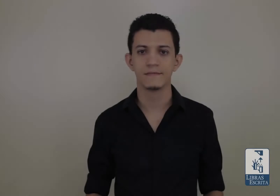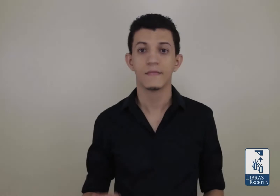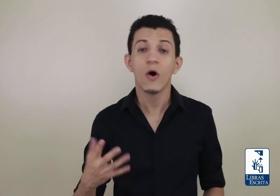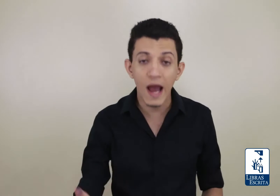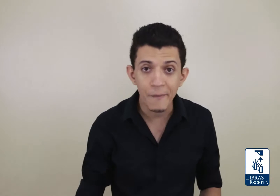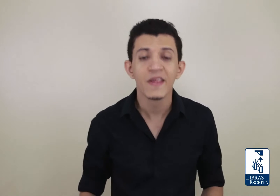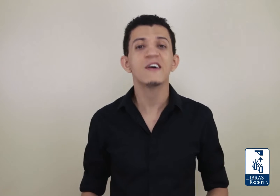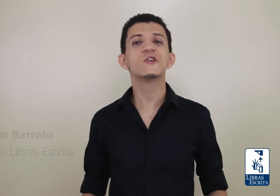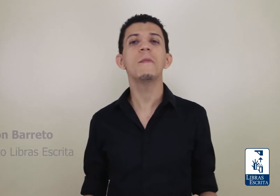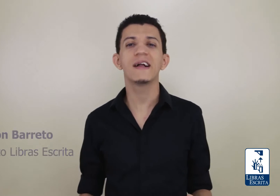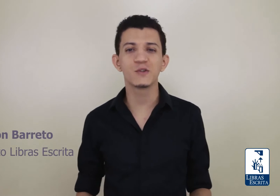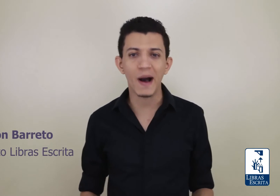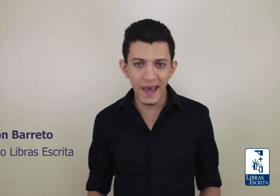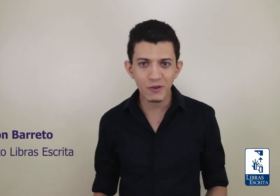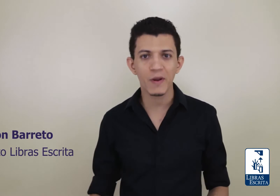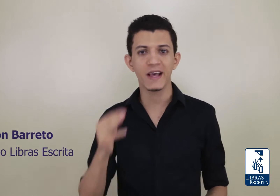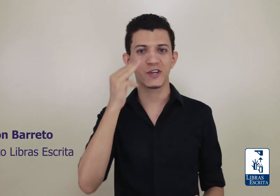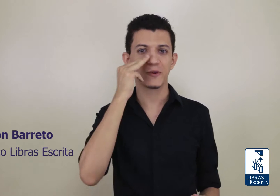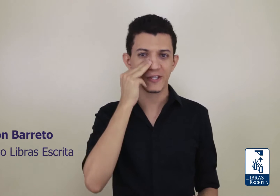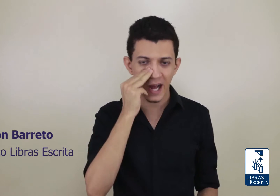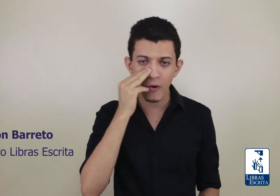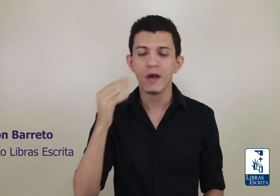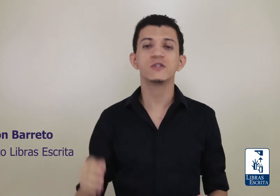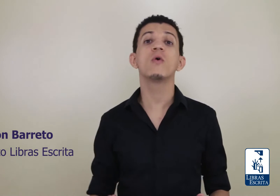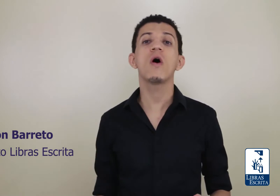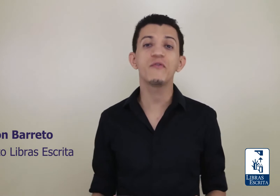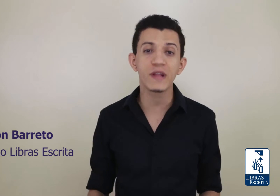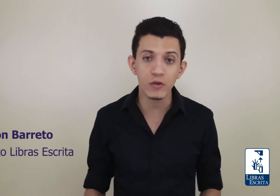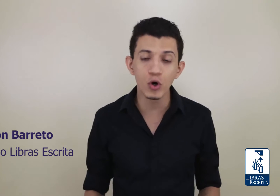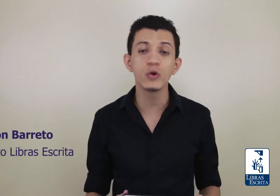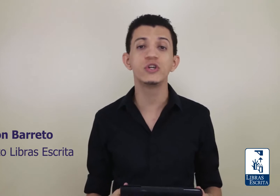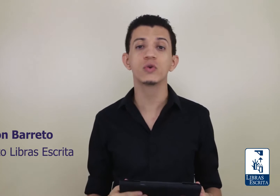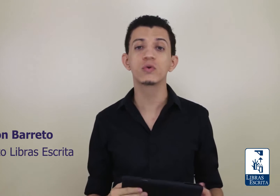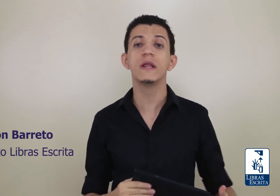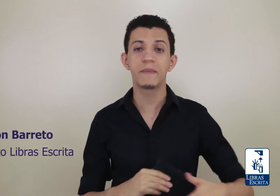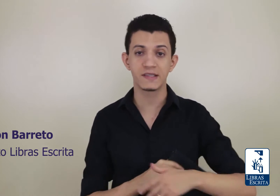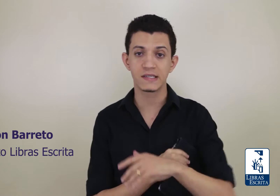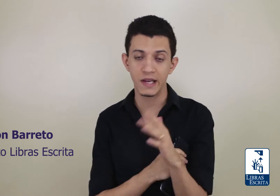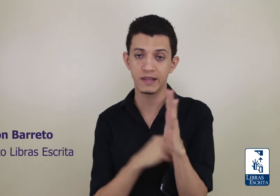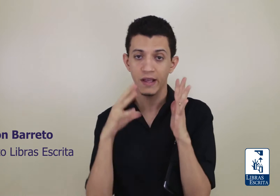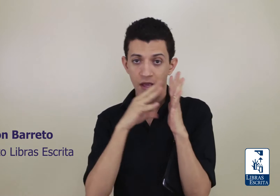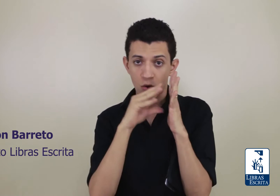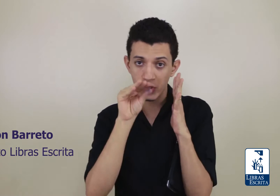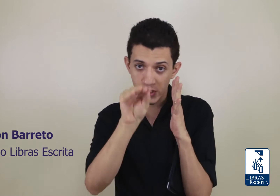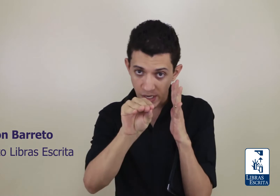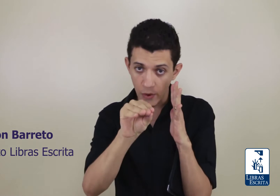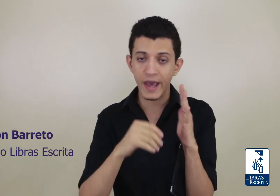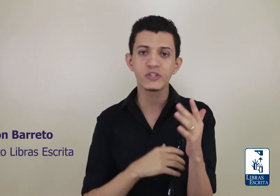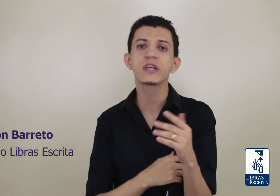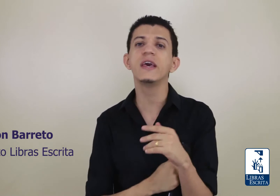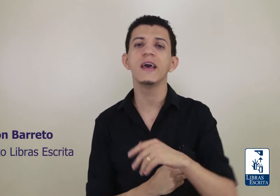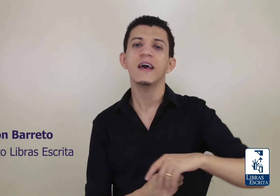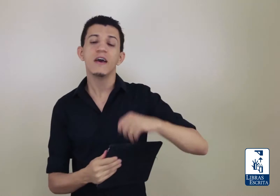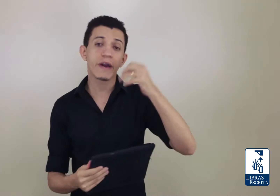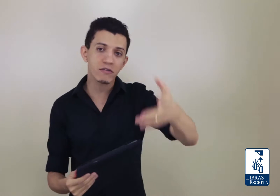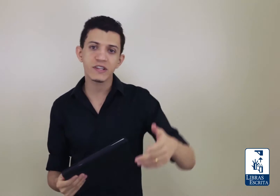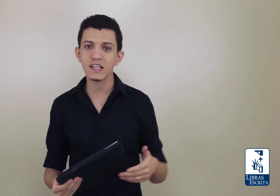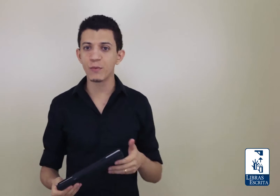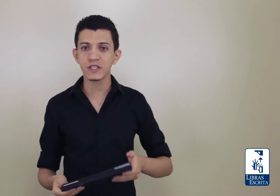Olá, eu sou o Mattson Barreto, este é o meu sinal, sou o co-fundador do Instituto Libras Escrita, cujo sinal é este aqui, e eu quero te dar as boas